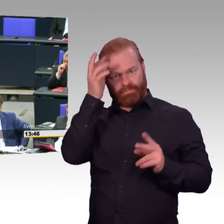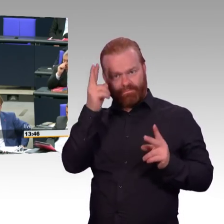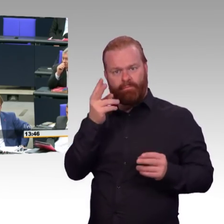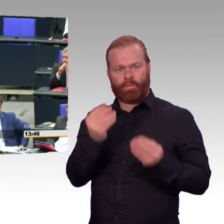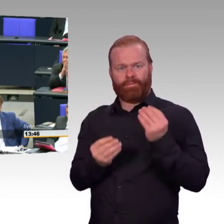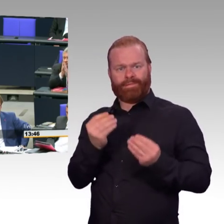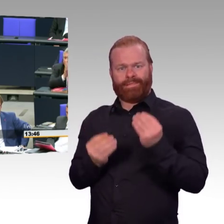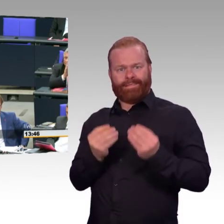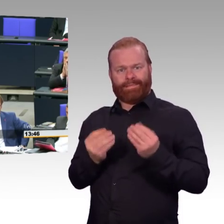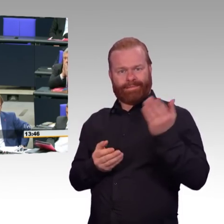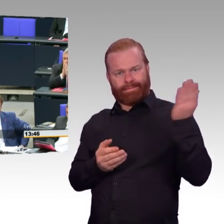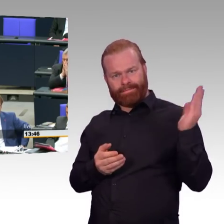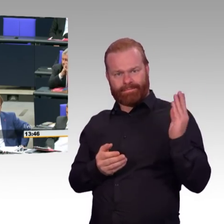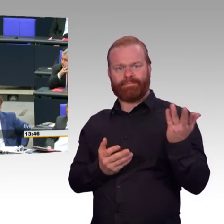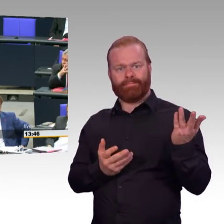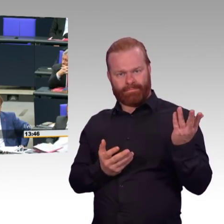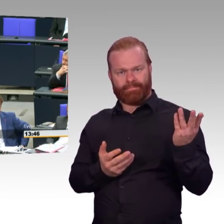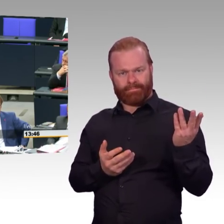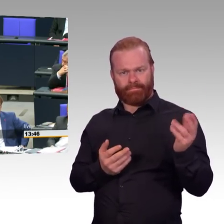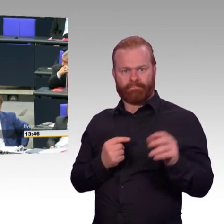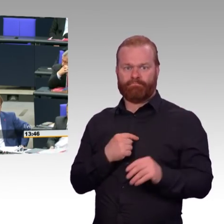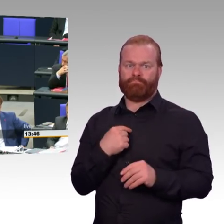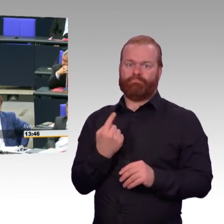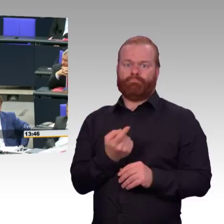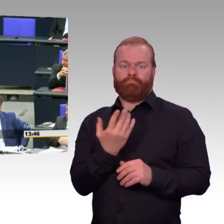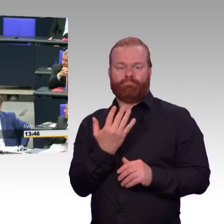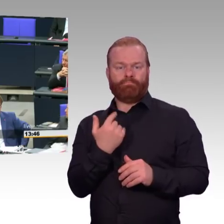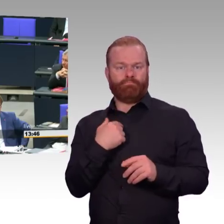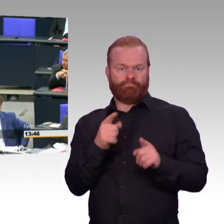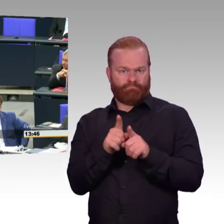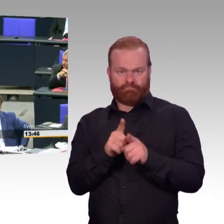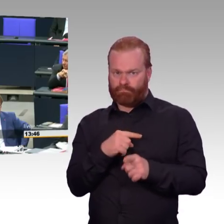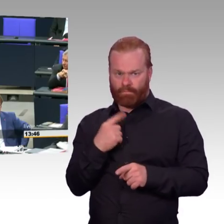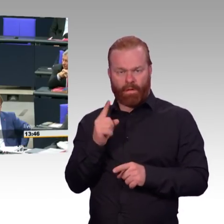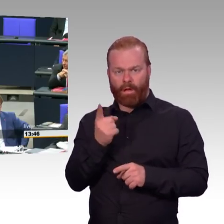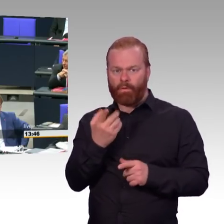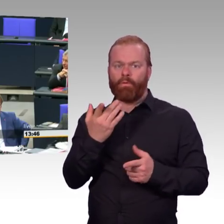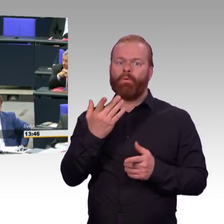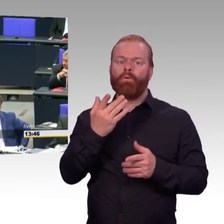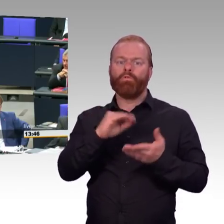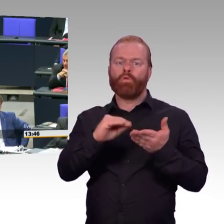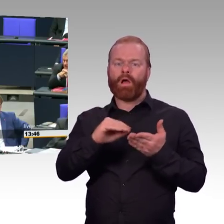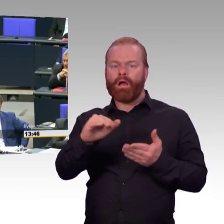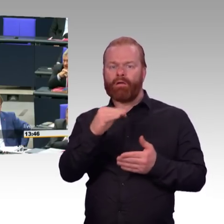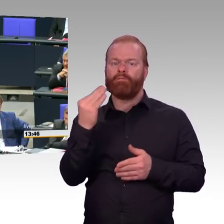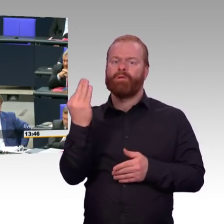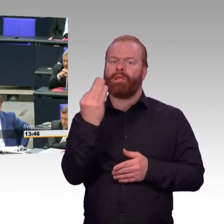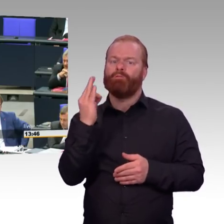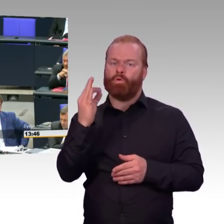Aber noch ein Wort zu Greta Thunberg. Und das ist das, was es so unerträglich macht, dass überhaupt dieser